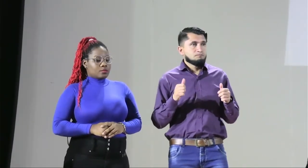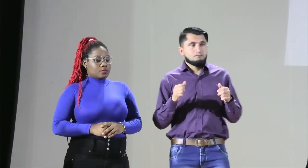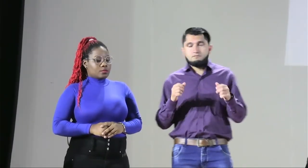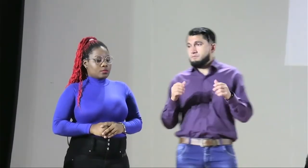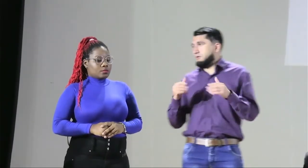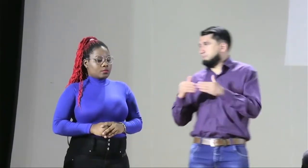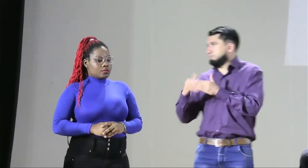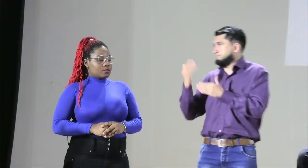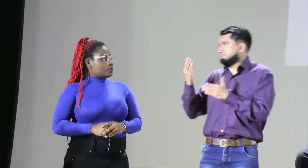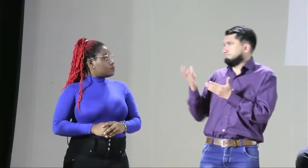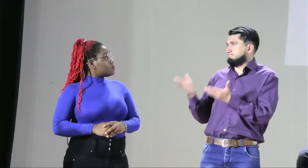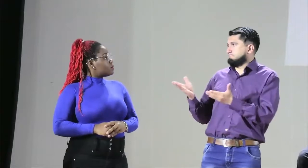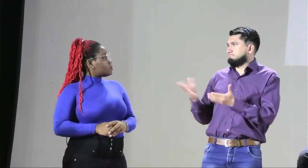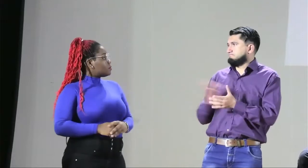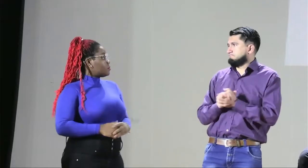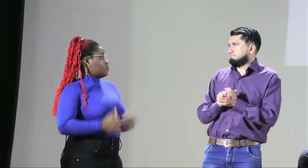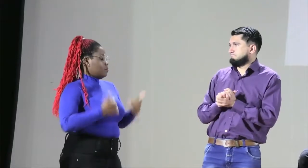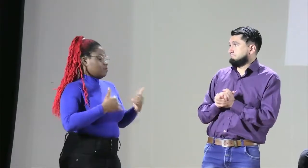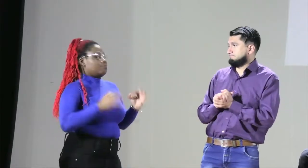soy su profes Daniela, empezamos,